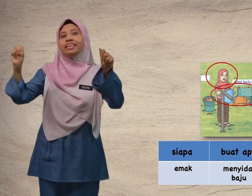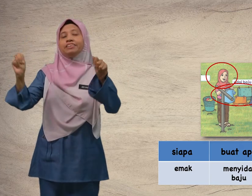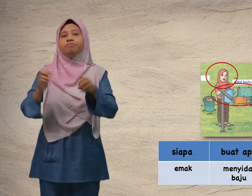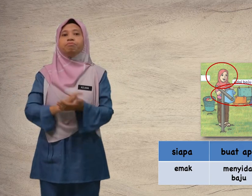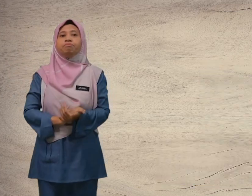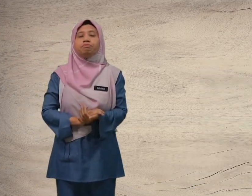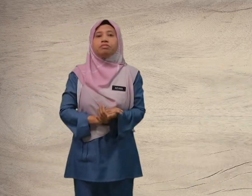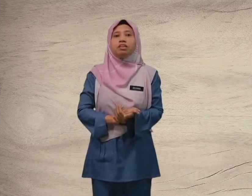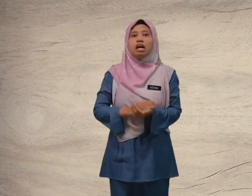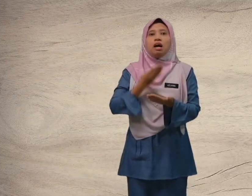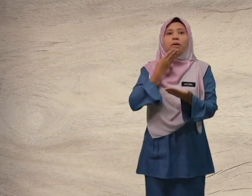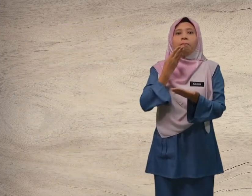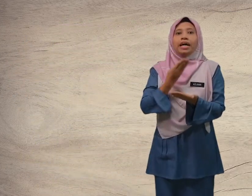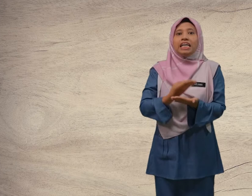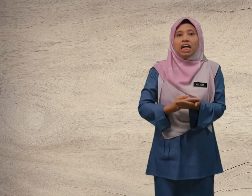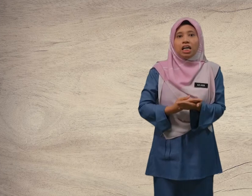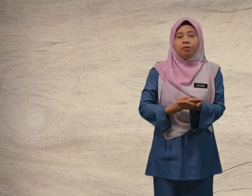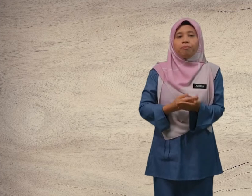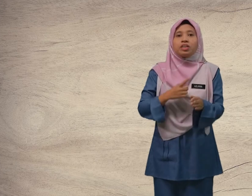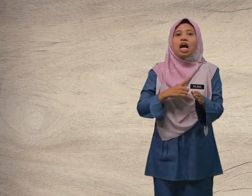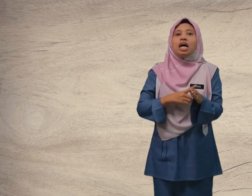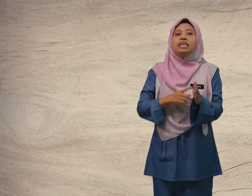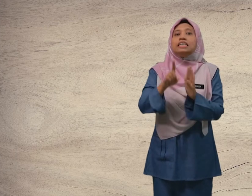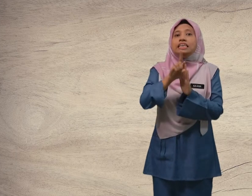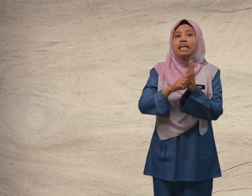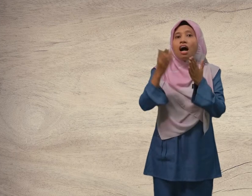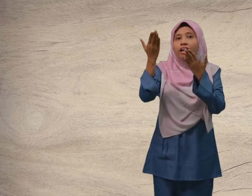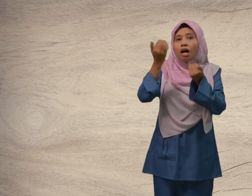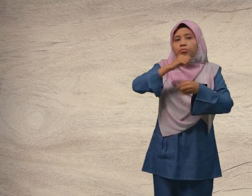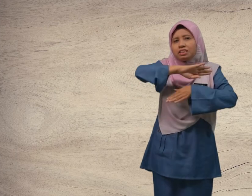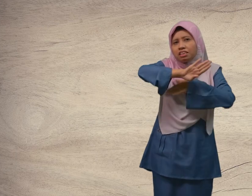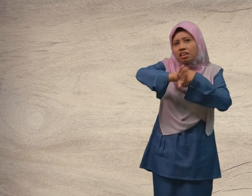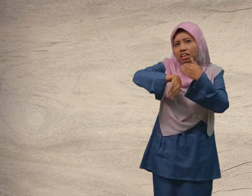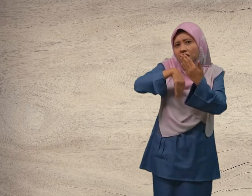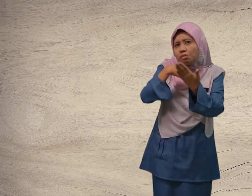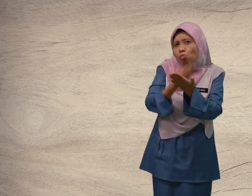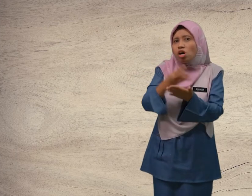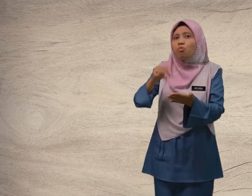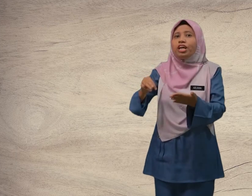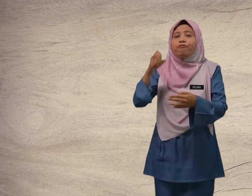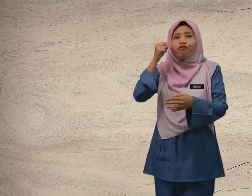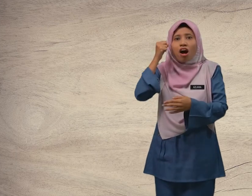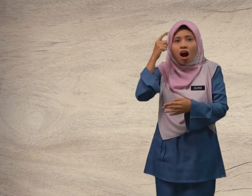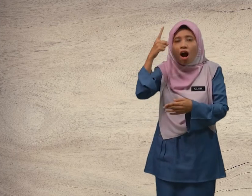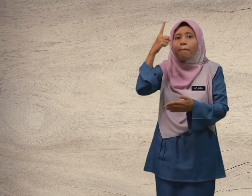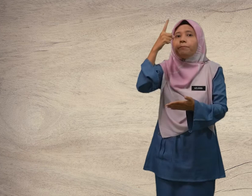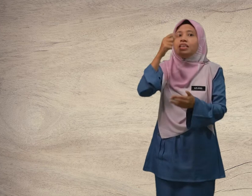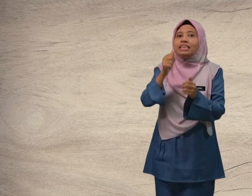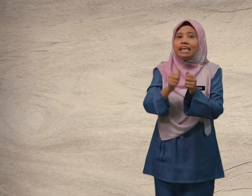baiklah. Diharap semua murid faham dengan